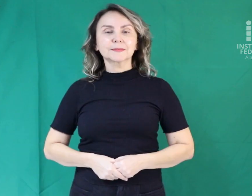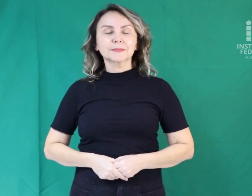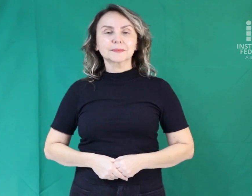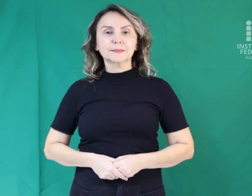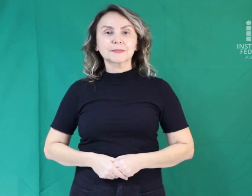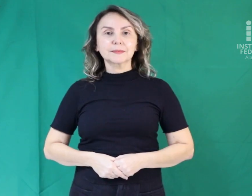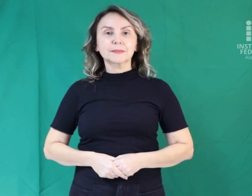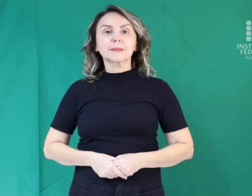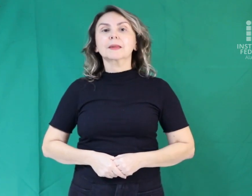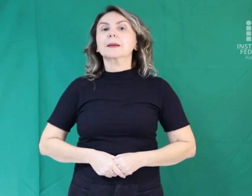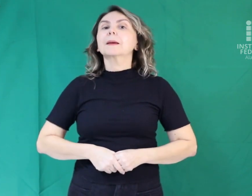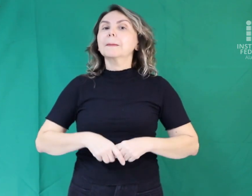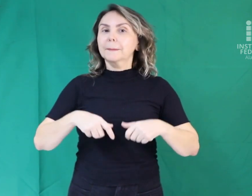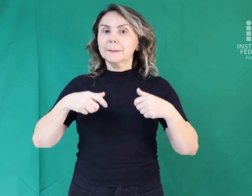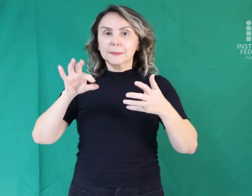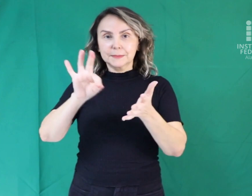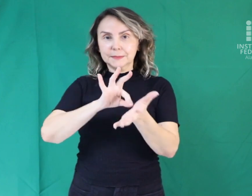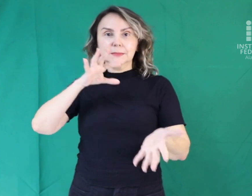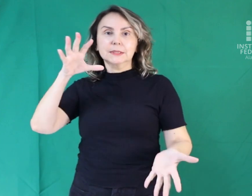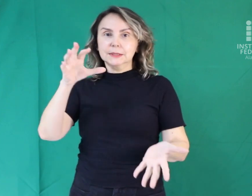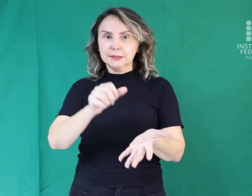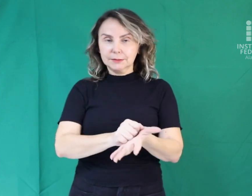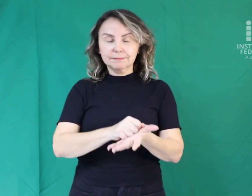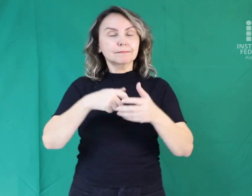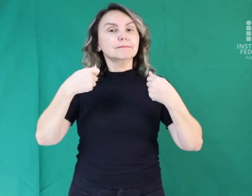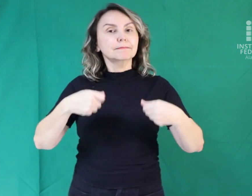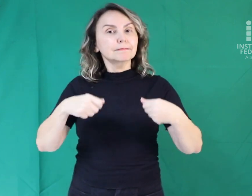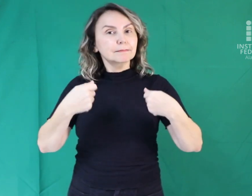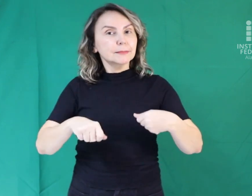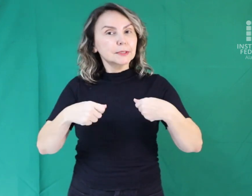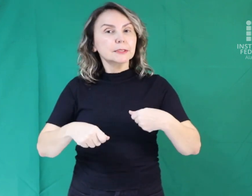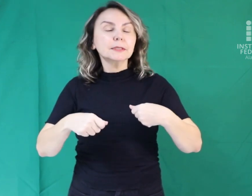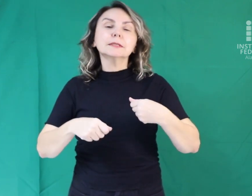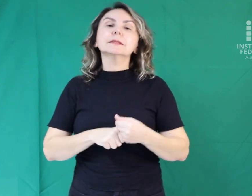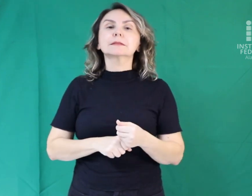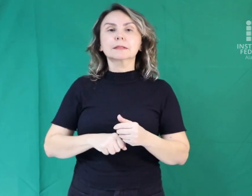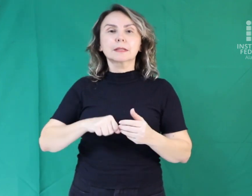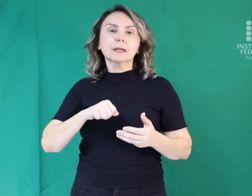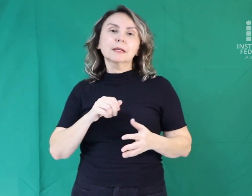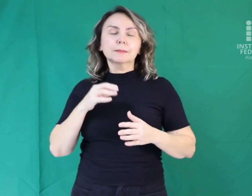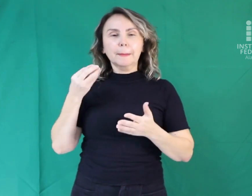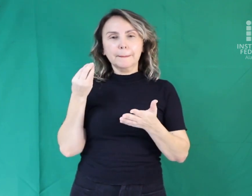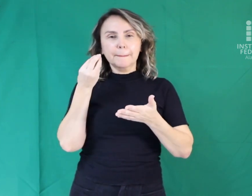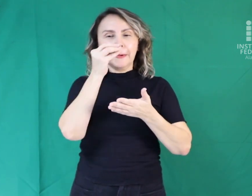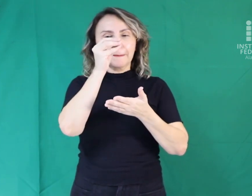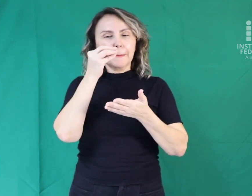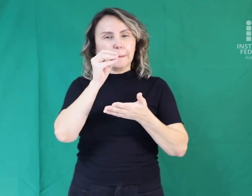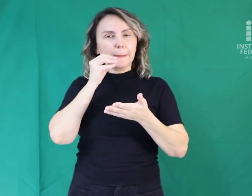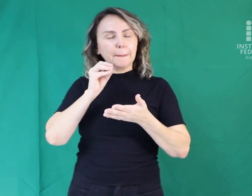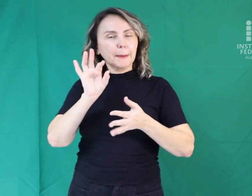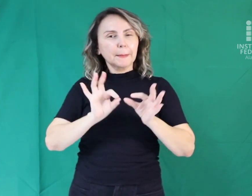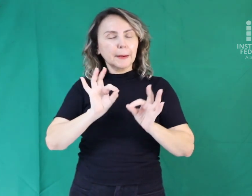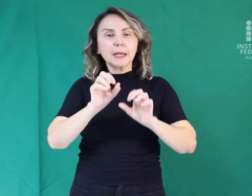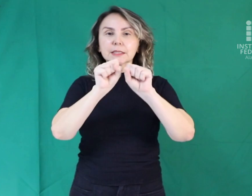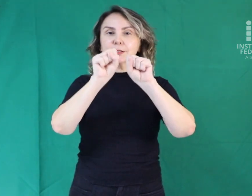primeiro passo é o cadastro no sistema. Depois, o